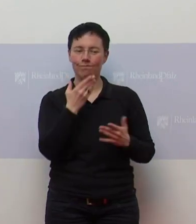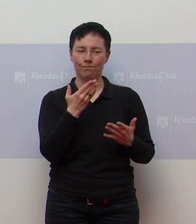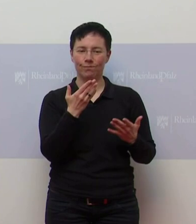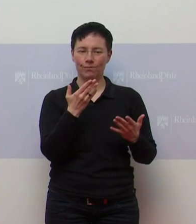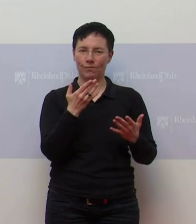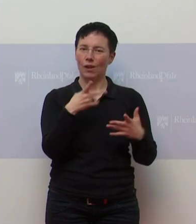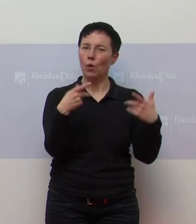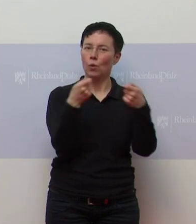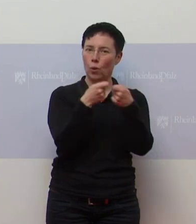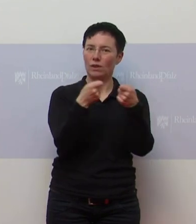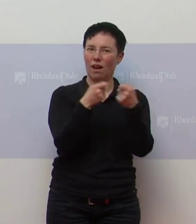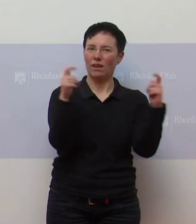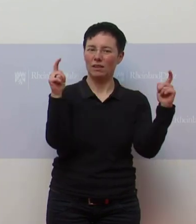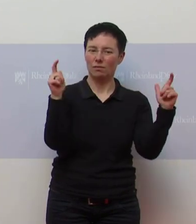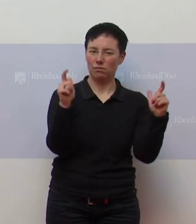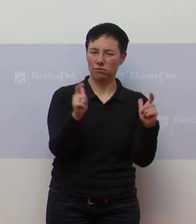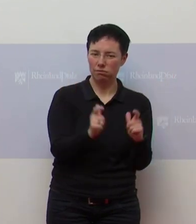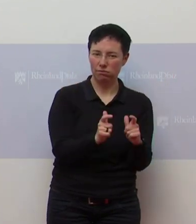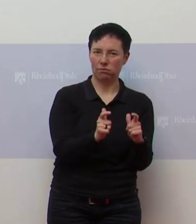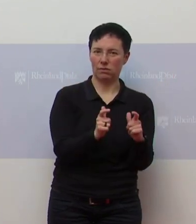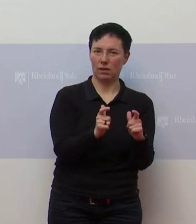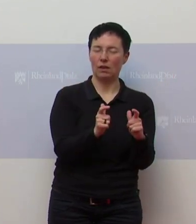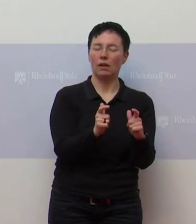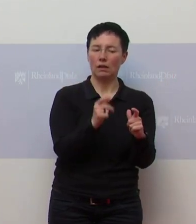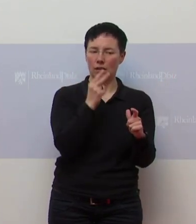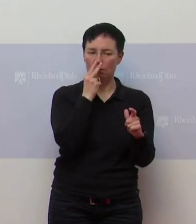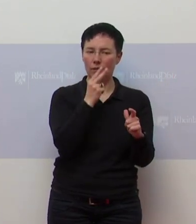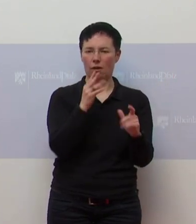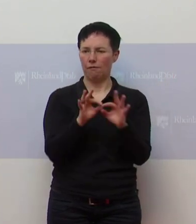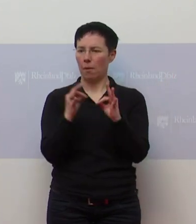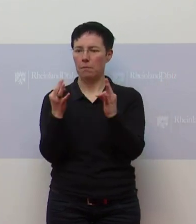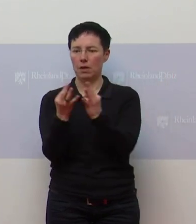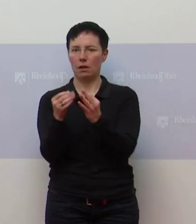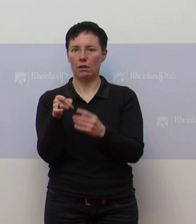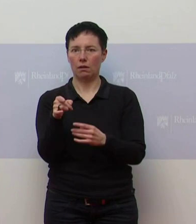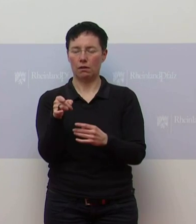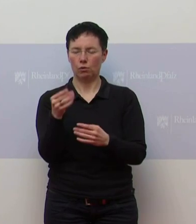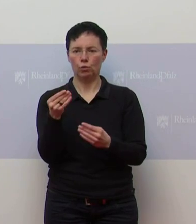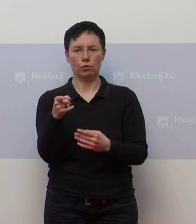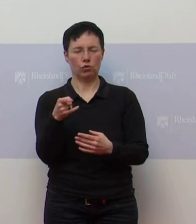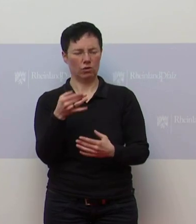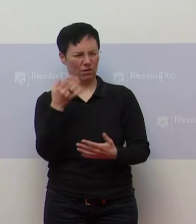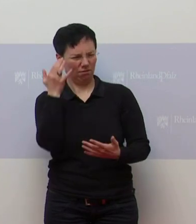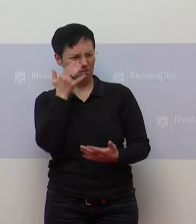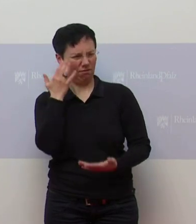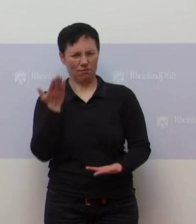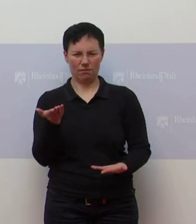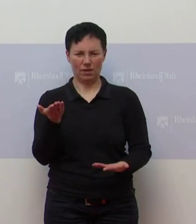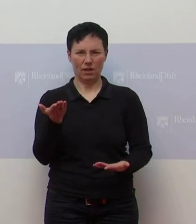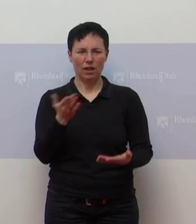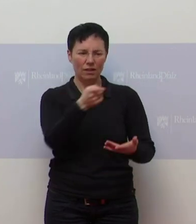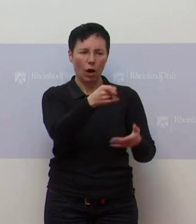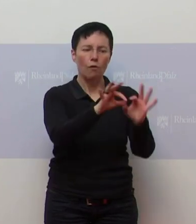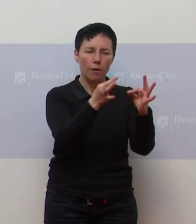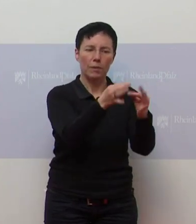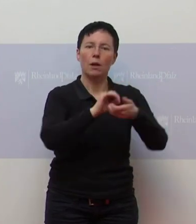als wir die Kontaktbeschränkung sehr weit noch runtergefahren haben, war ja, dass Familien sich eigentlich ständig die Frage gestellt haben, kann man mit der befreundeten